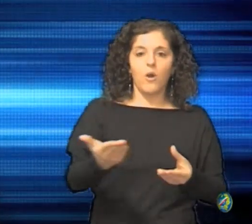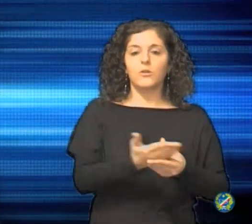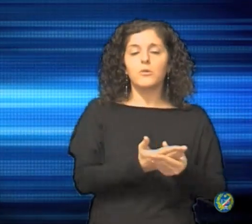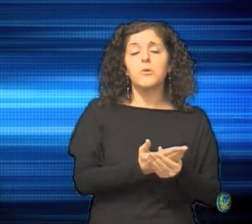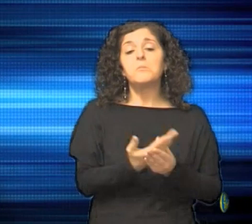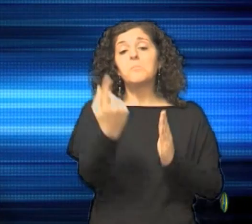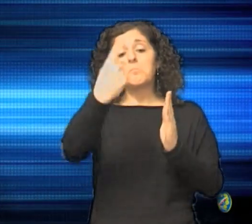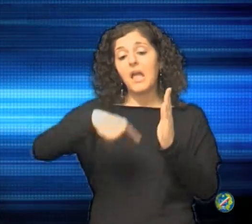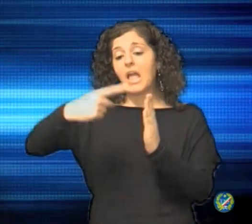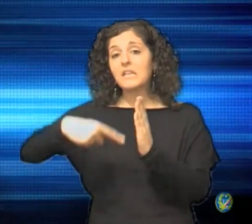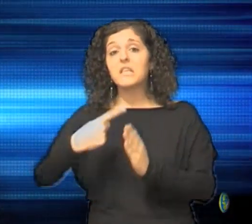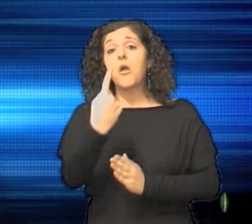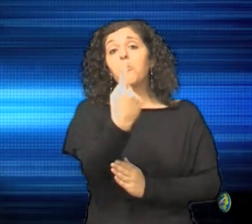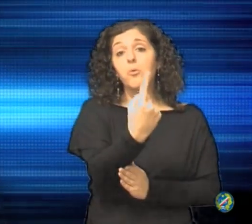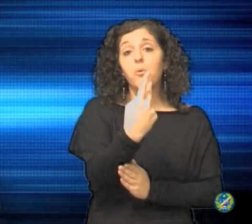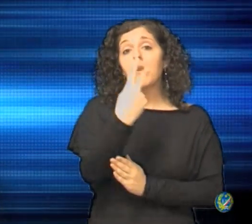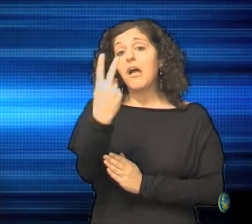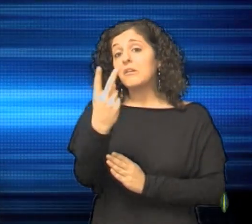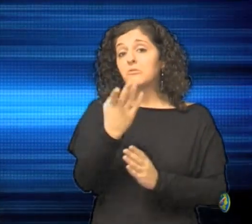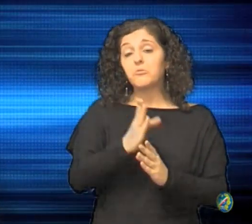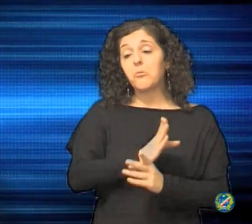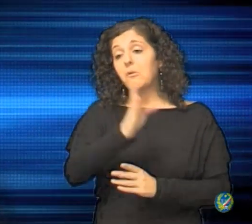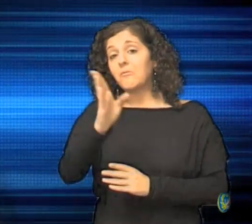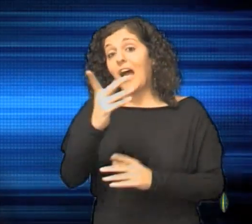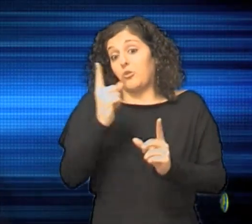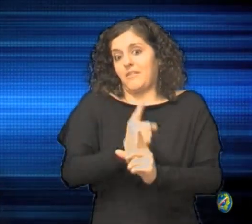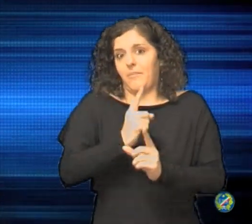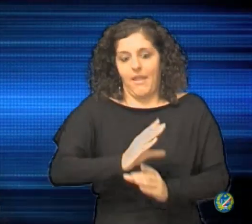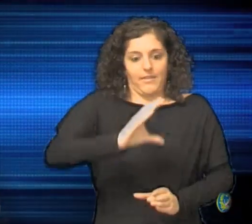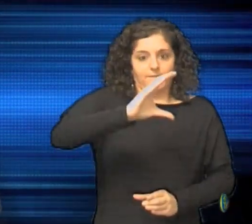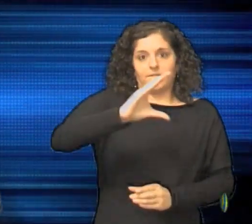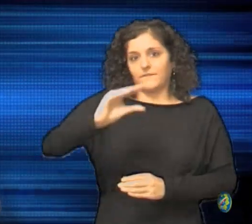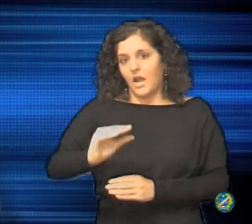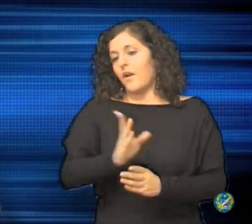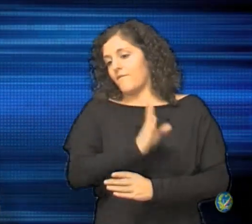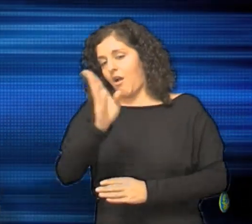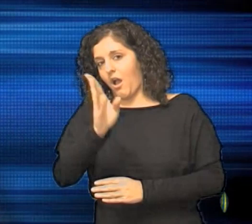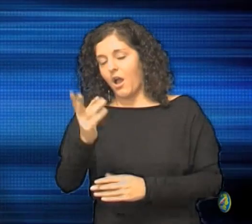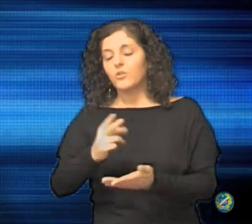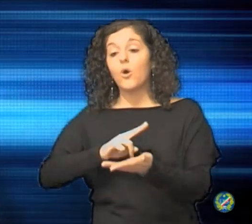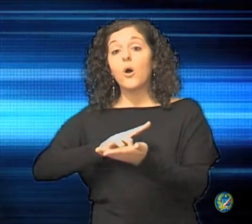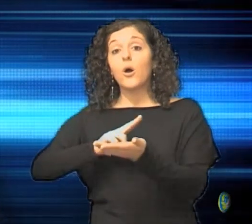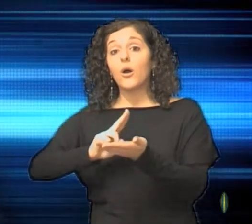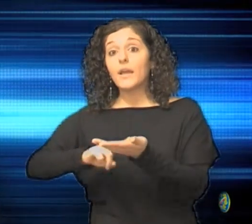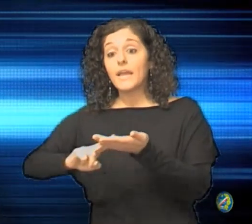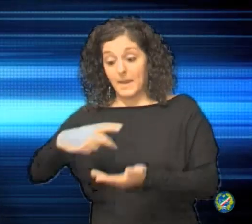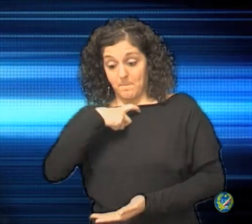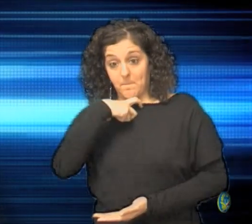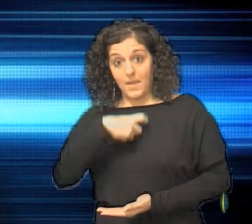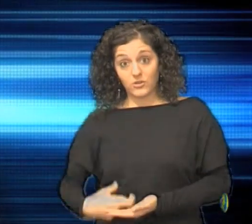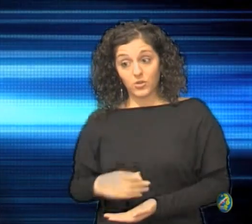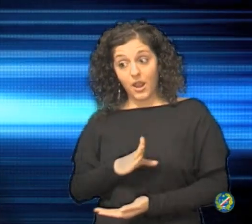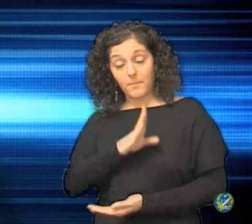volte al mese, secondo il numero delle pratiche che perverranno, mi leggerò personalmente all